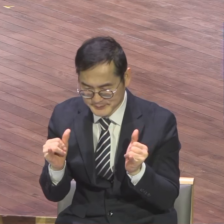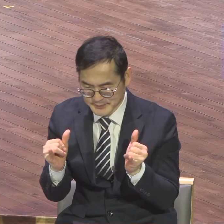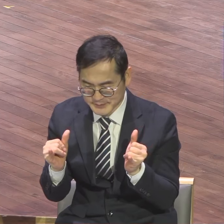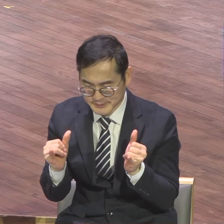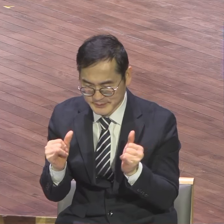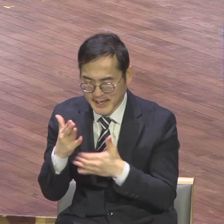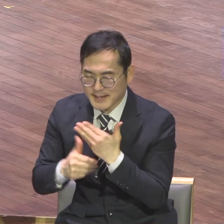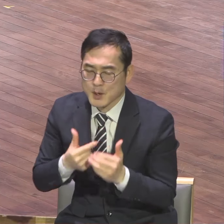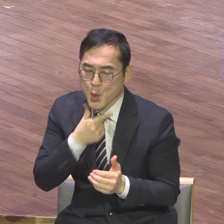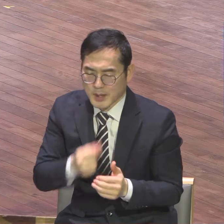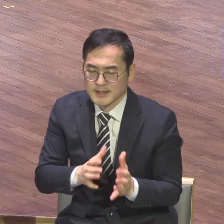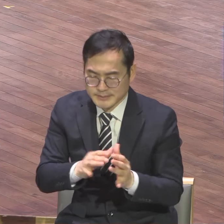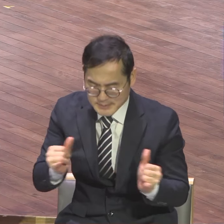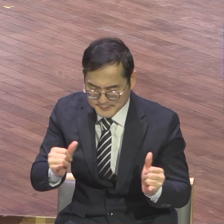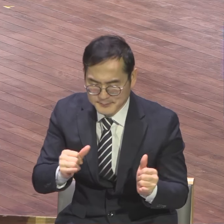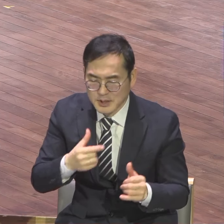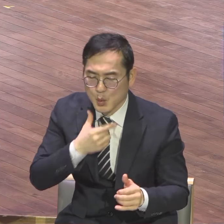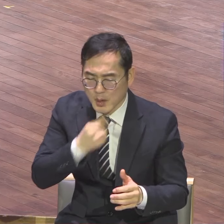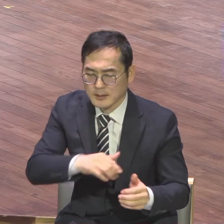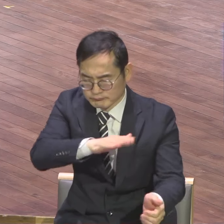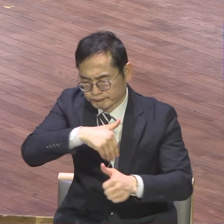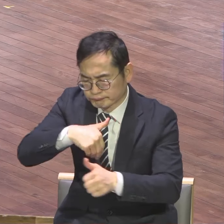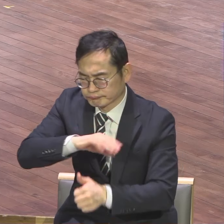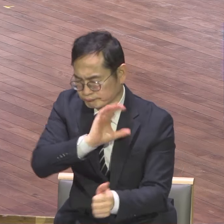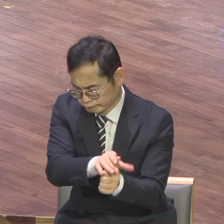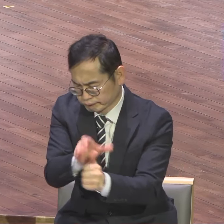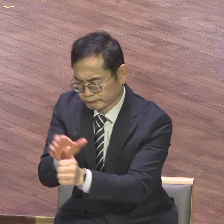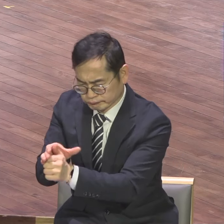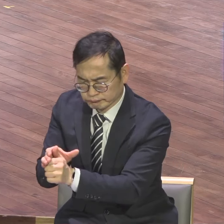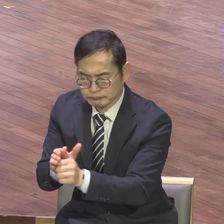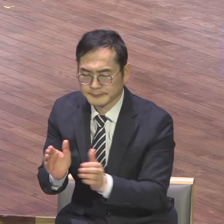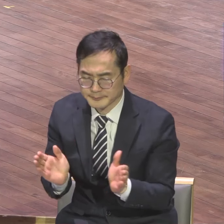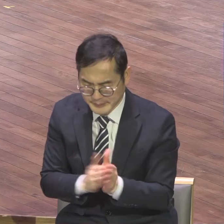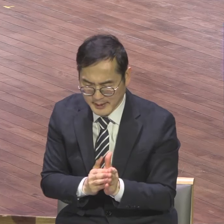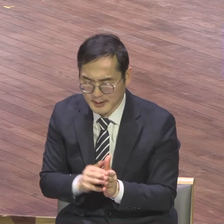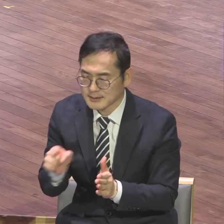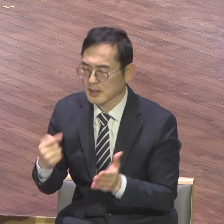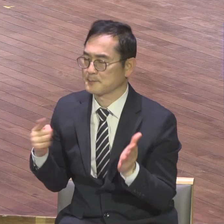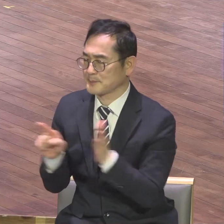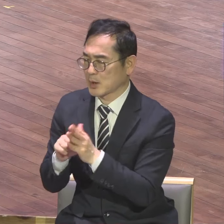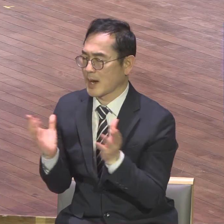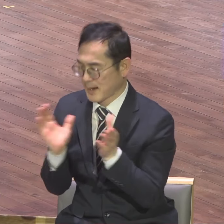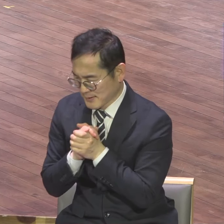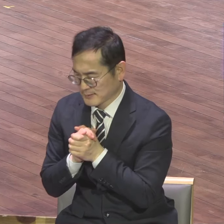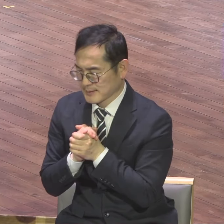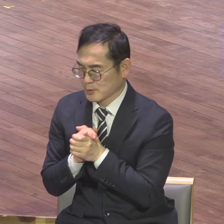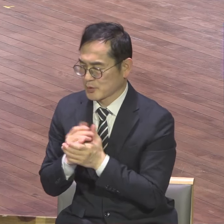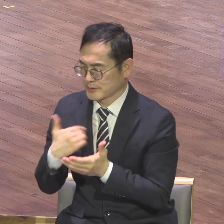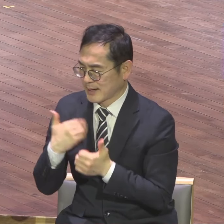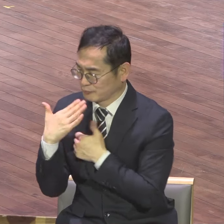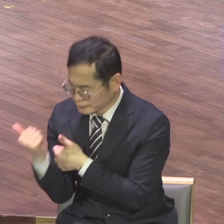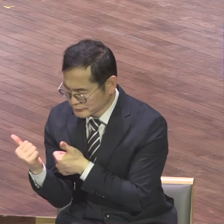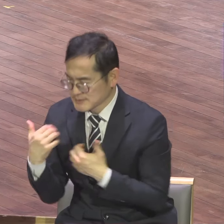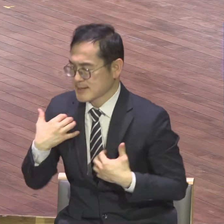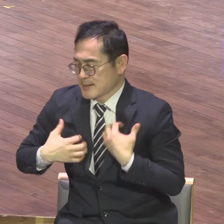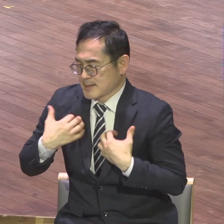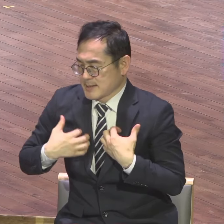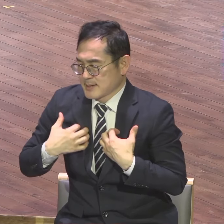하나님께서 나를 부르시고 예수고 나를 인천해주심을 믿고 확신 가지고 하나님께서 한해해 주실 축복